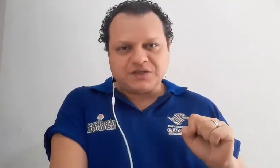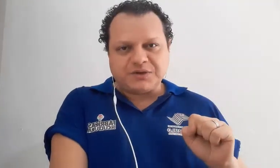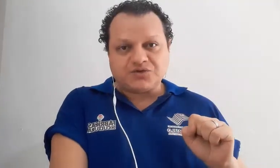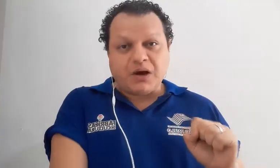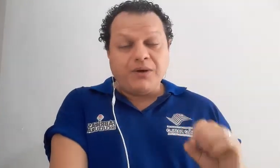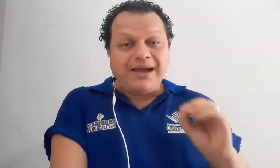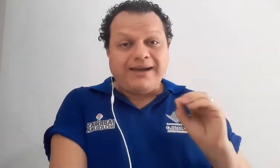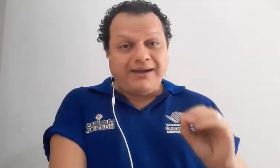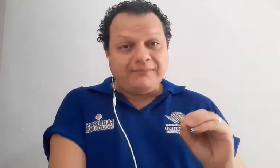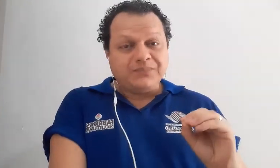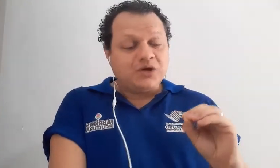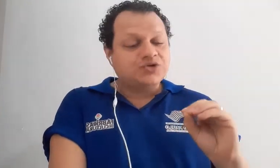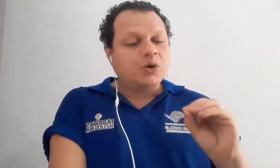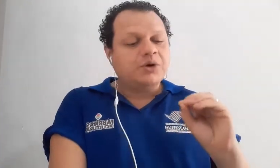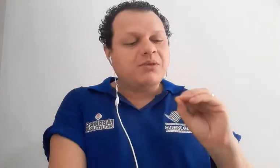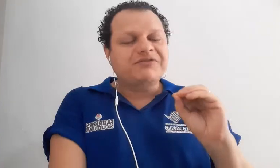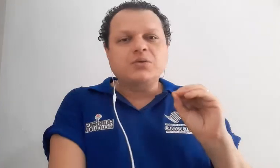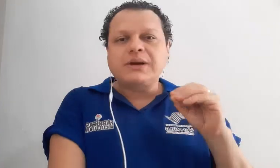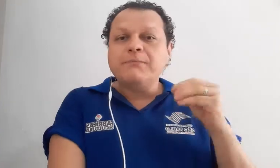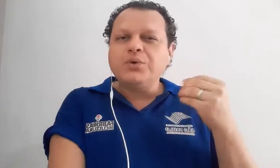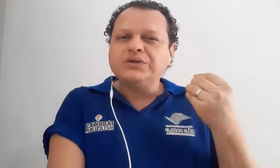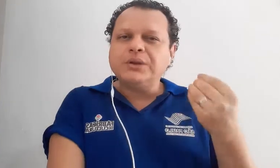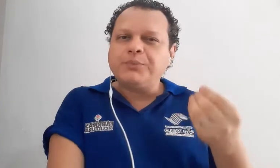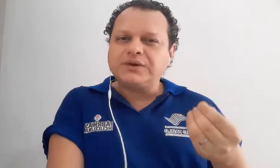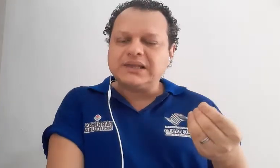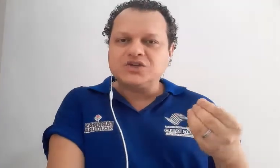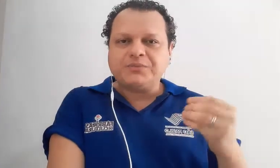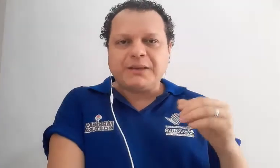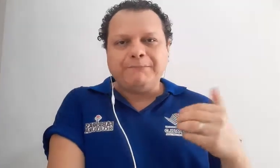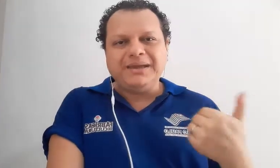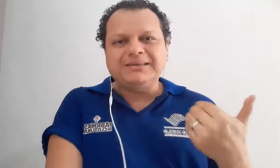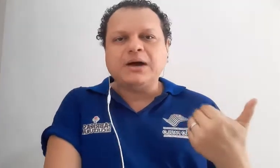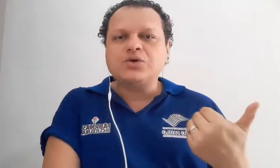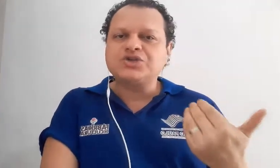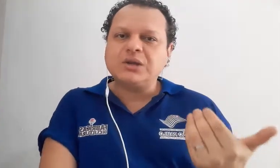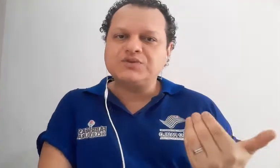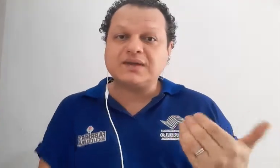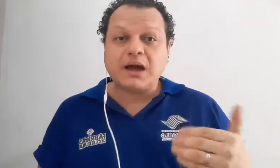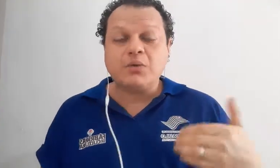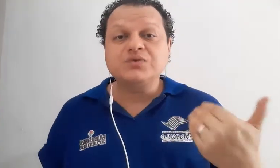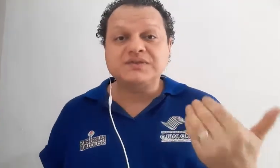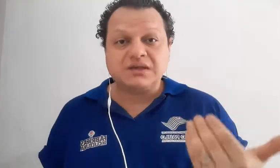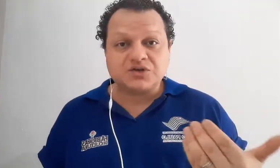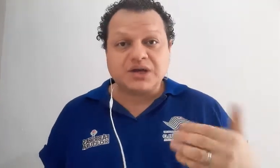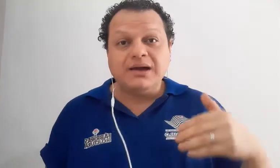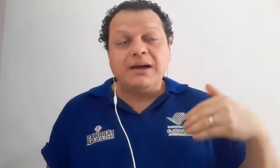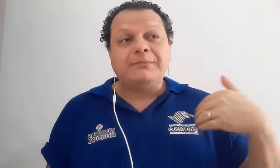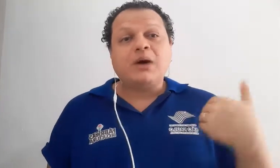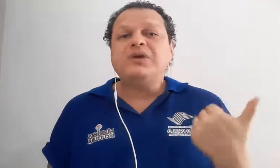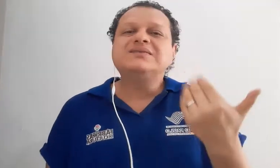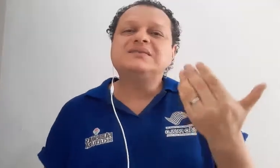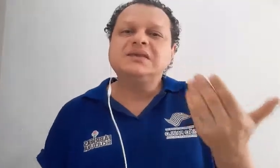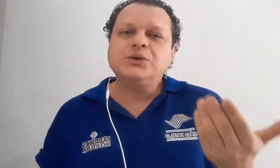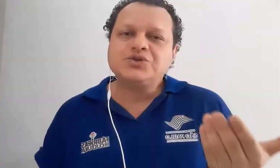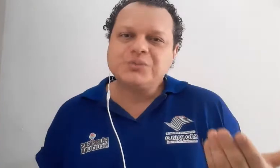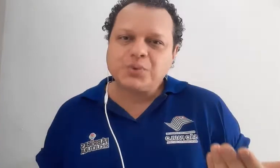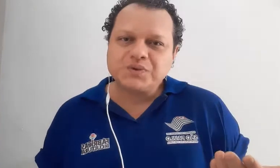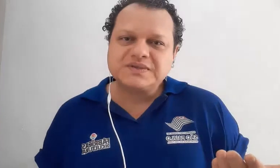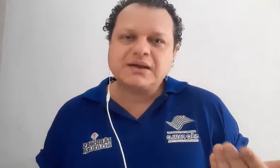pessoal, é sobre uma figura muito importante para a pedagogia musical, ou seja, para o ensino de música,